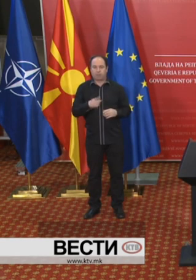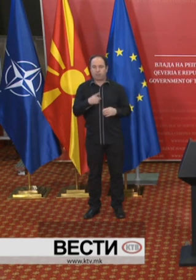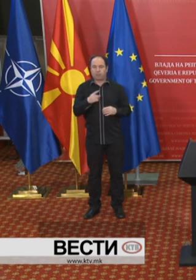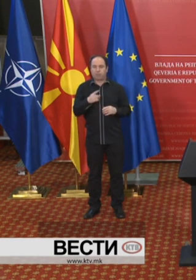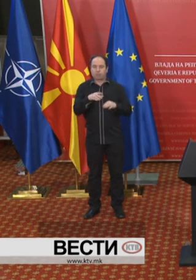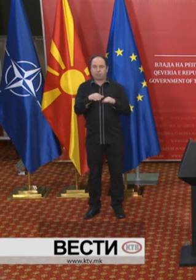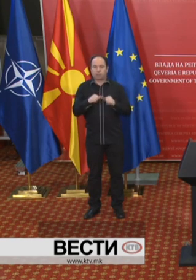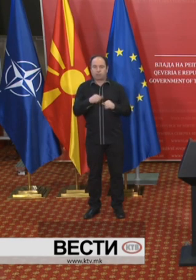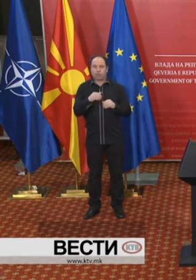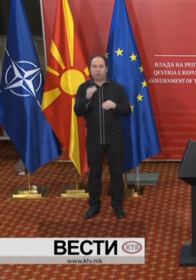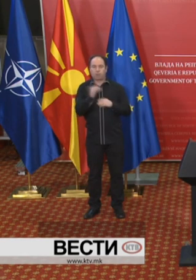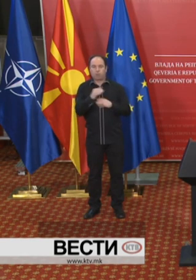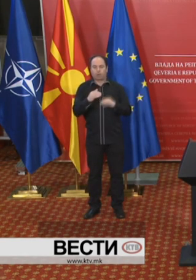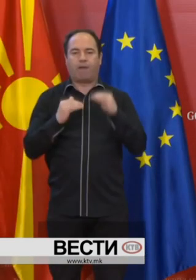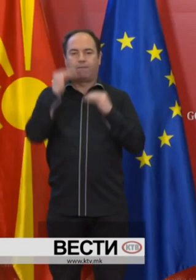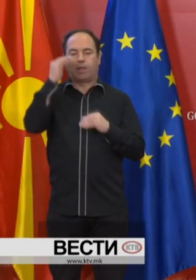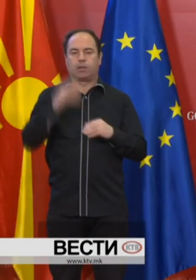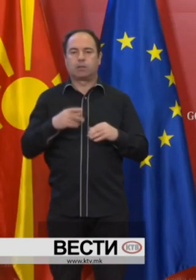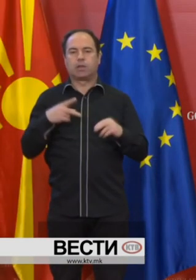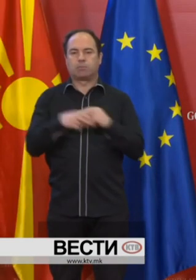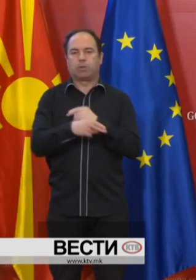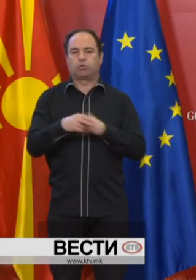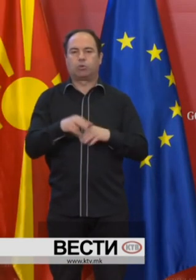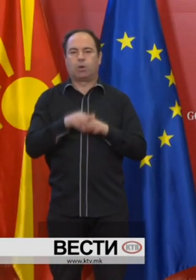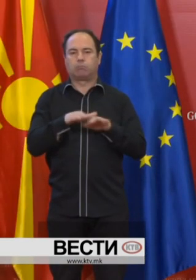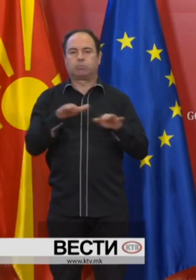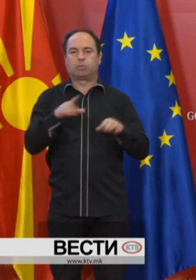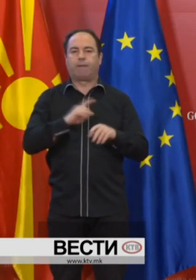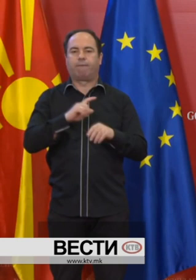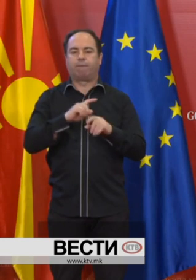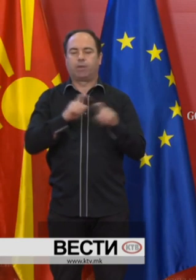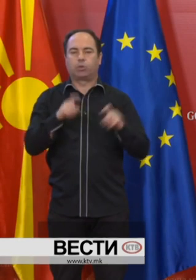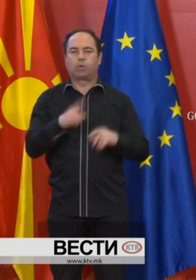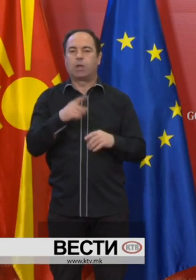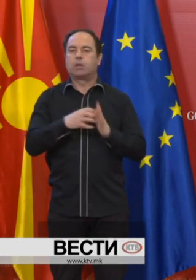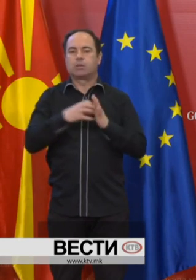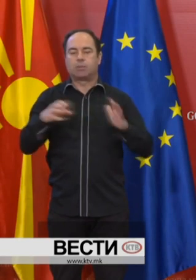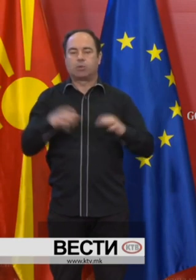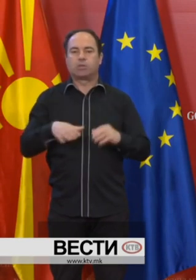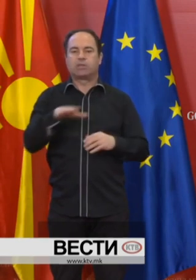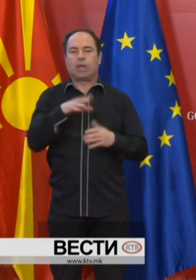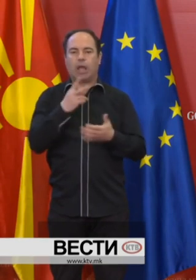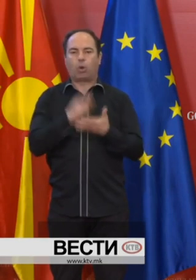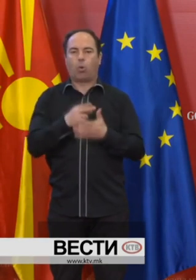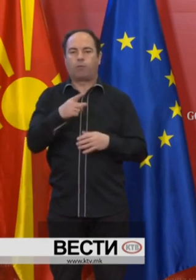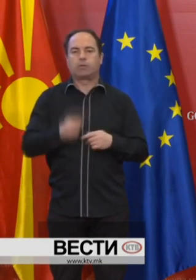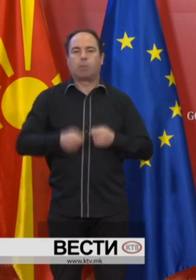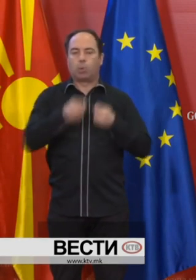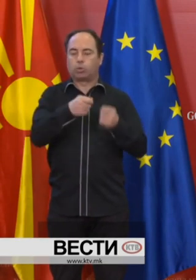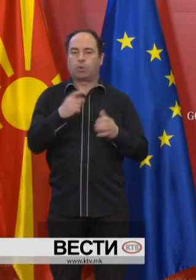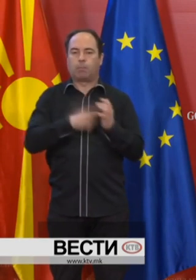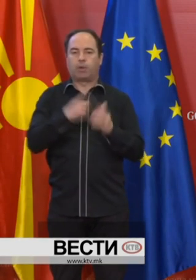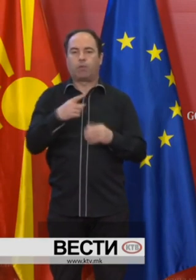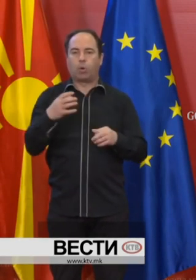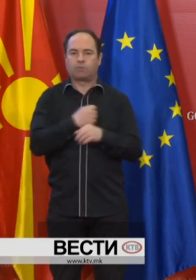придржуваме до препораките на владата за спречување и превенција од ширење на вирусот, се продолжуваат и сите рокови за поднесување на